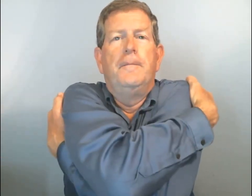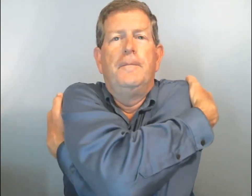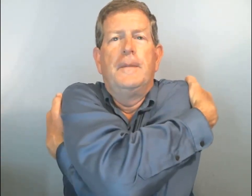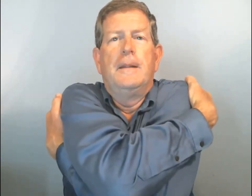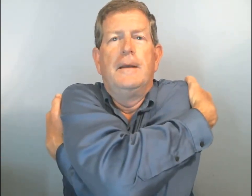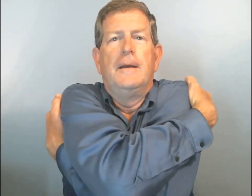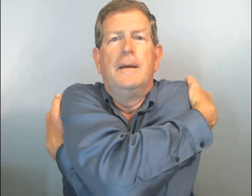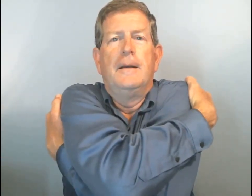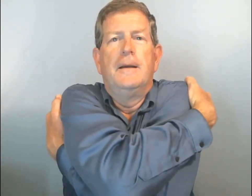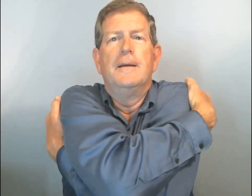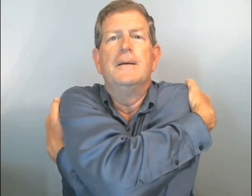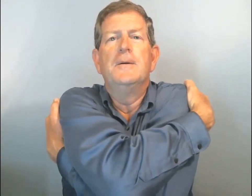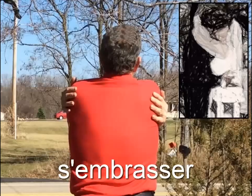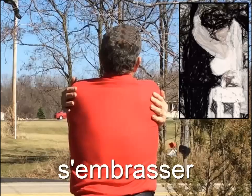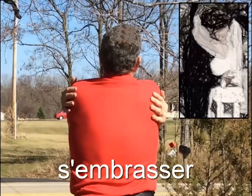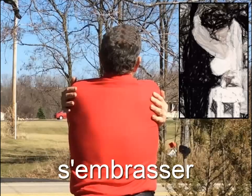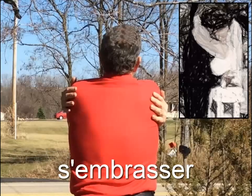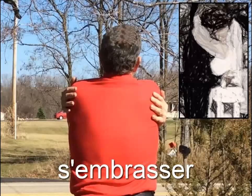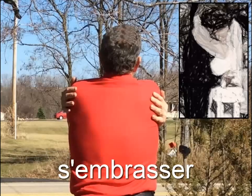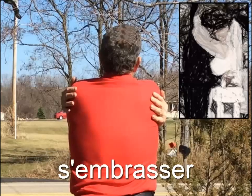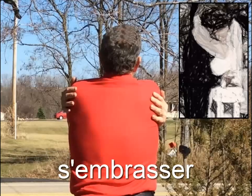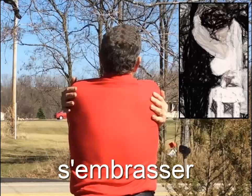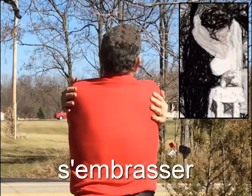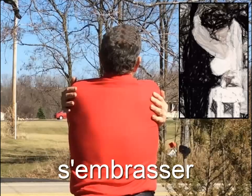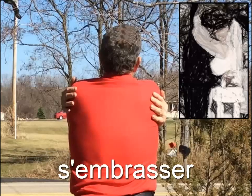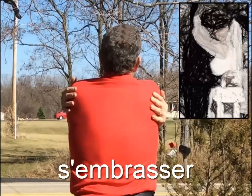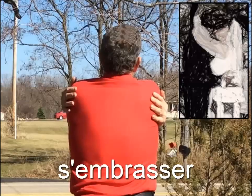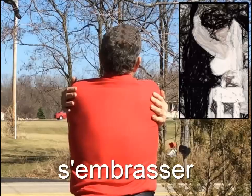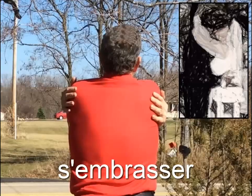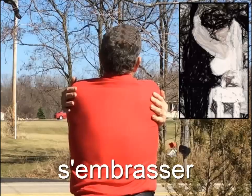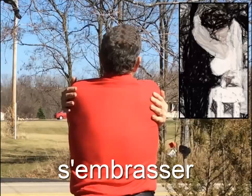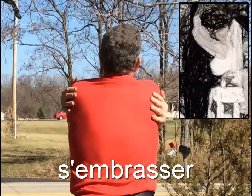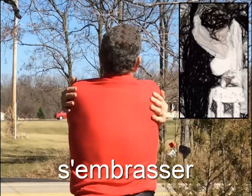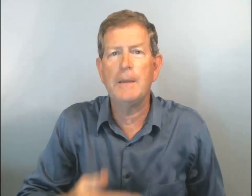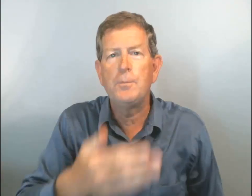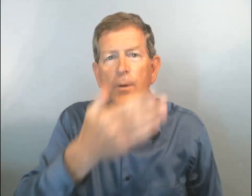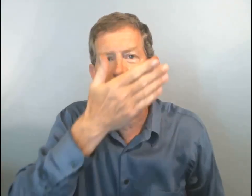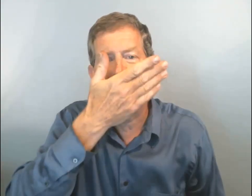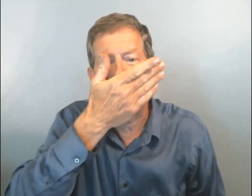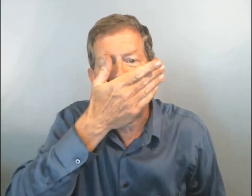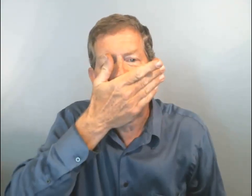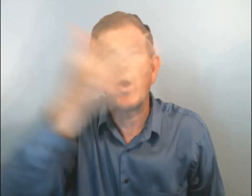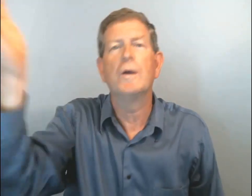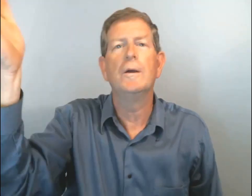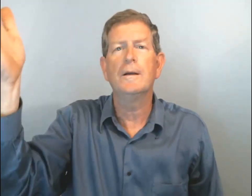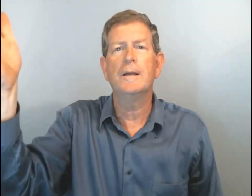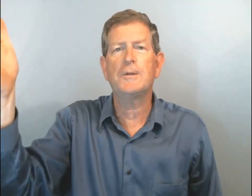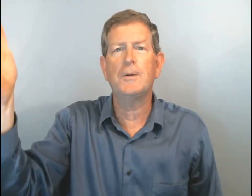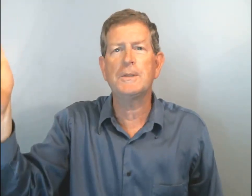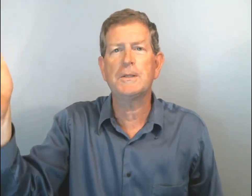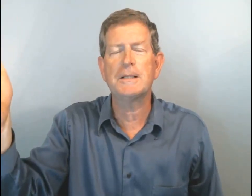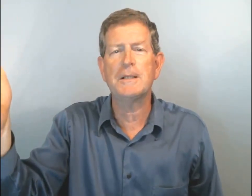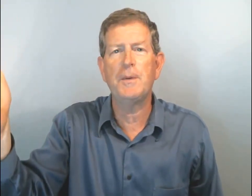oui, ils s'embrassent, s'embrassaient. Et puis, comment est que ça s'appelle